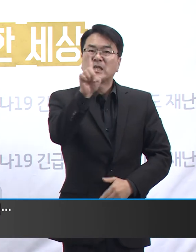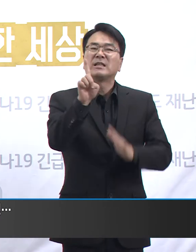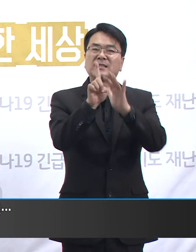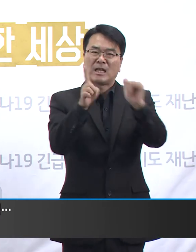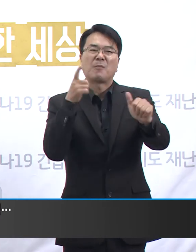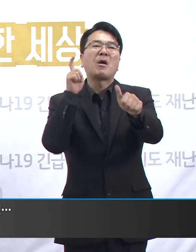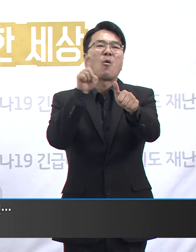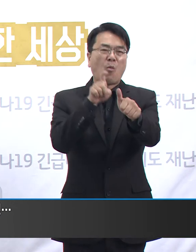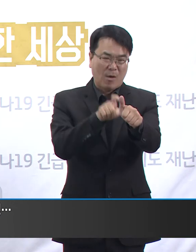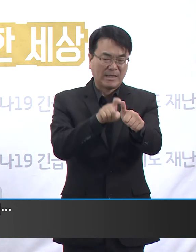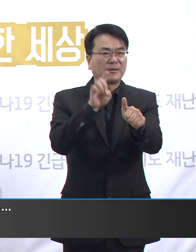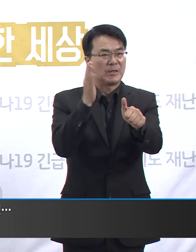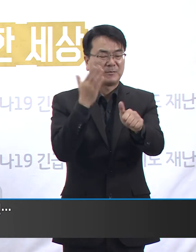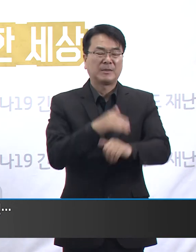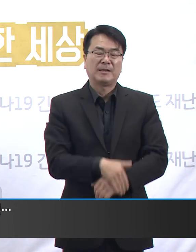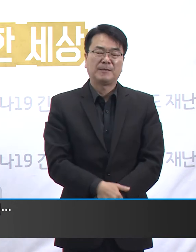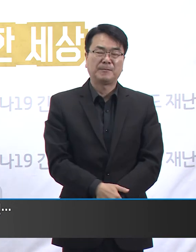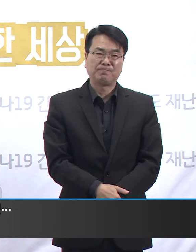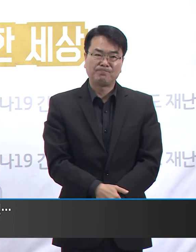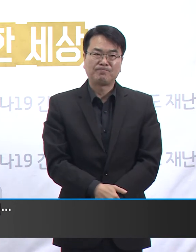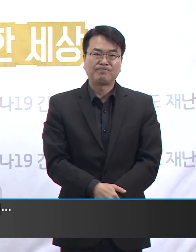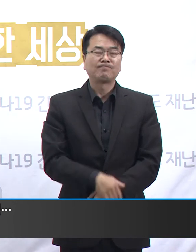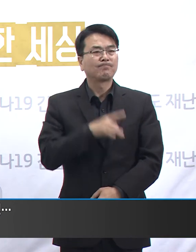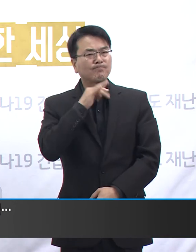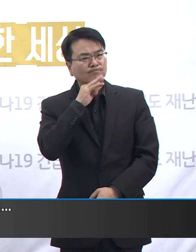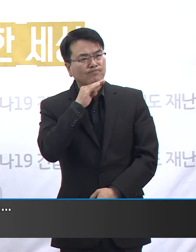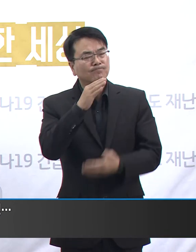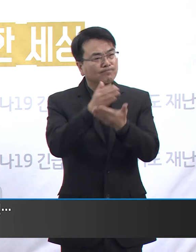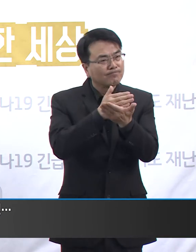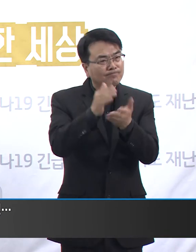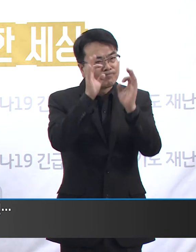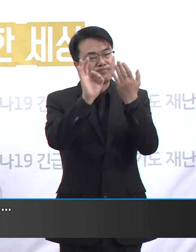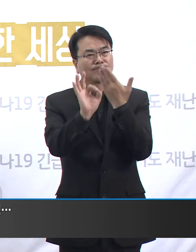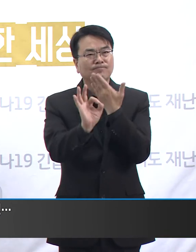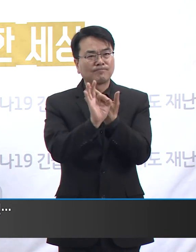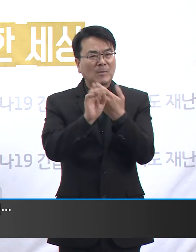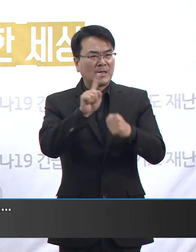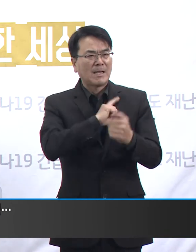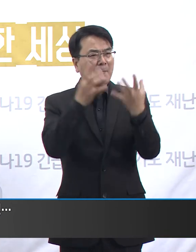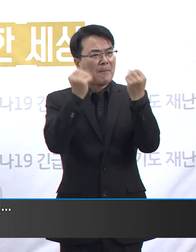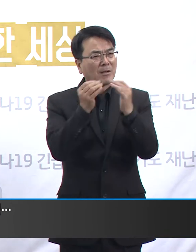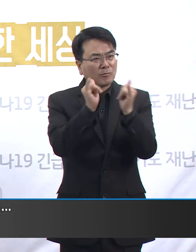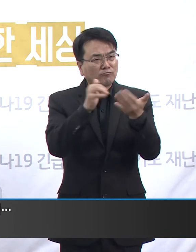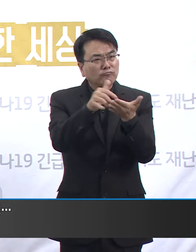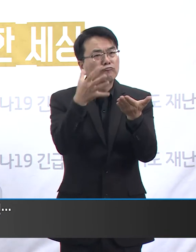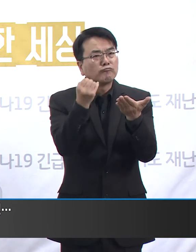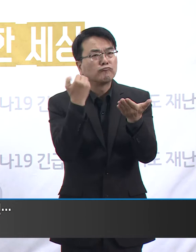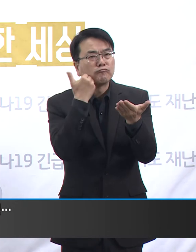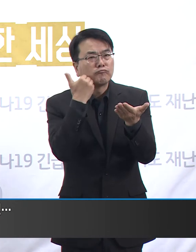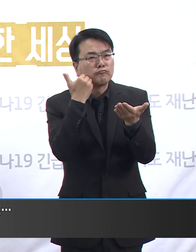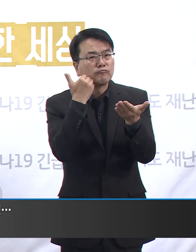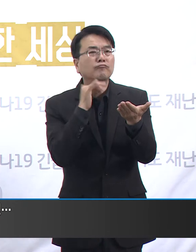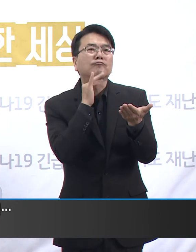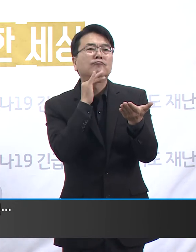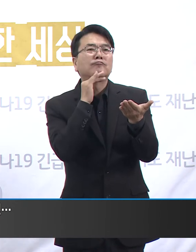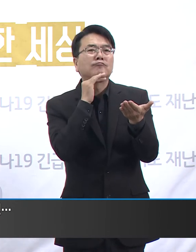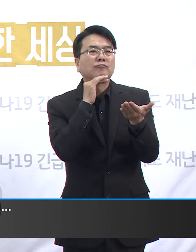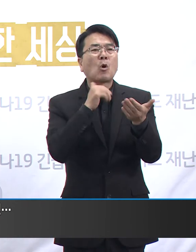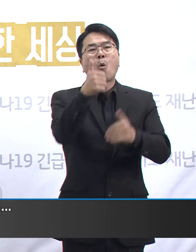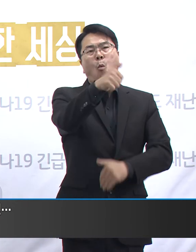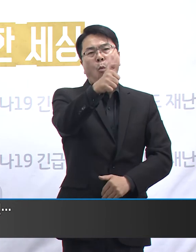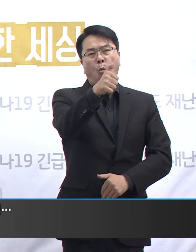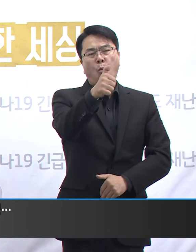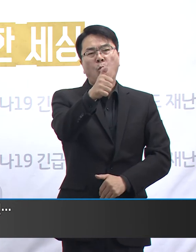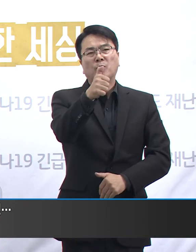확진자가 발생했습니다. 연령별로 구분했을 때 가장 많은 확진자가 발생한 연령층은